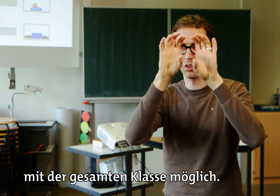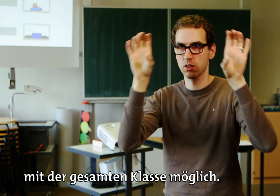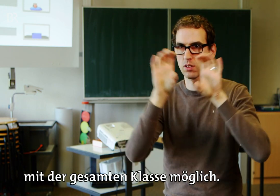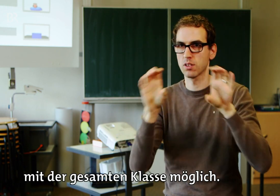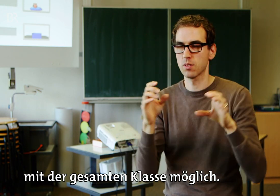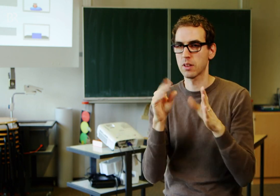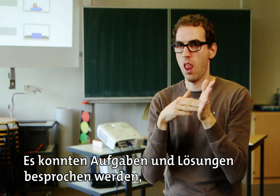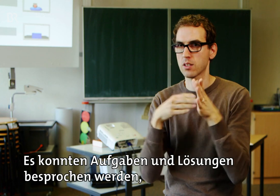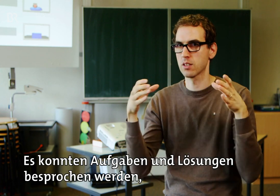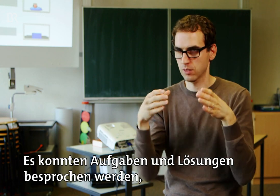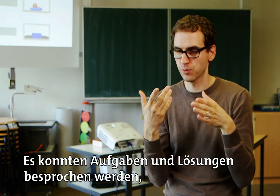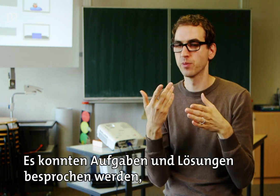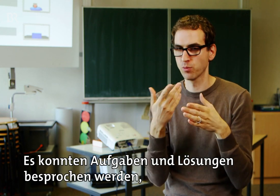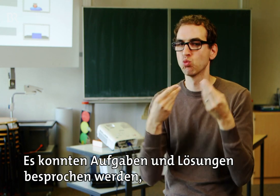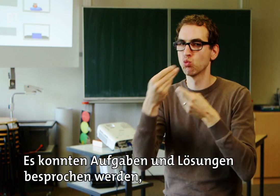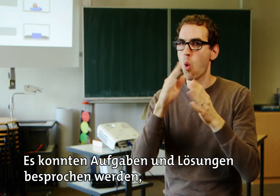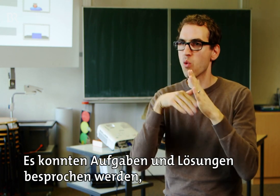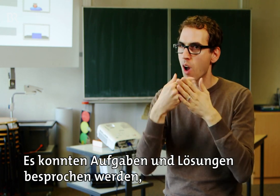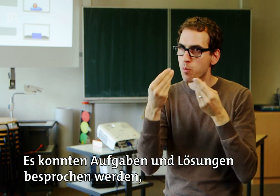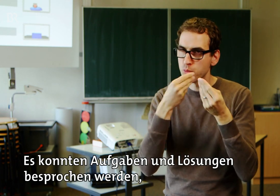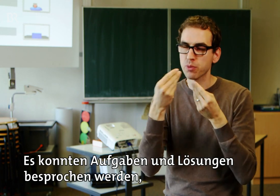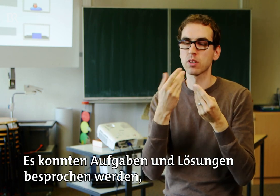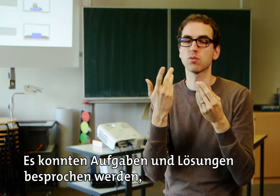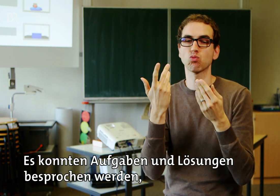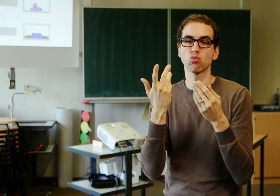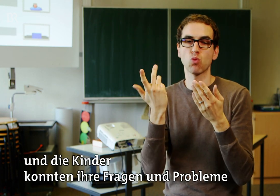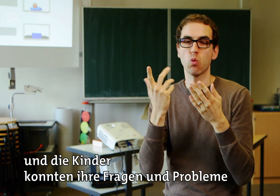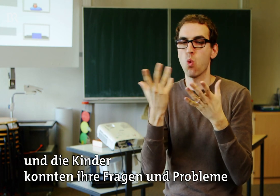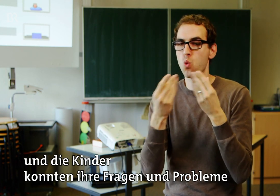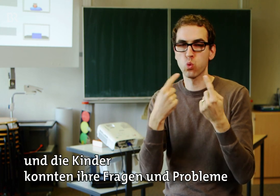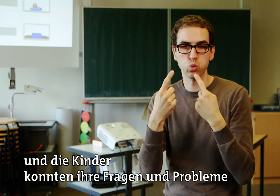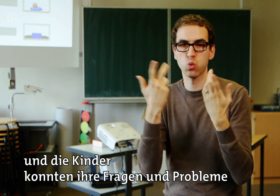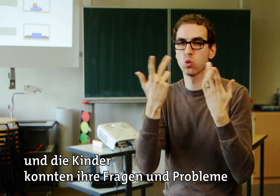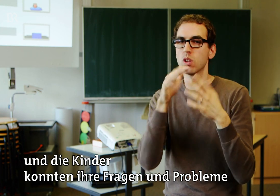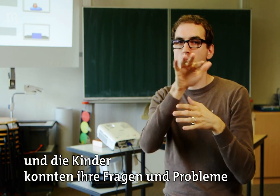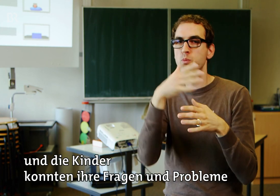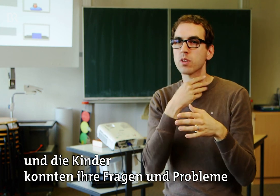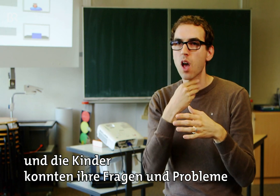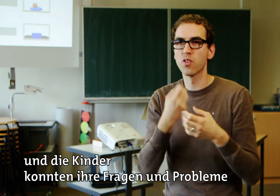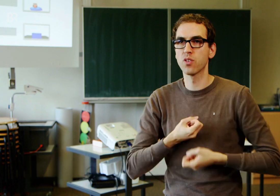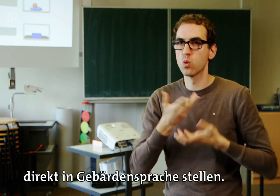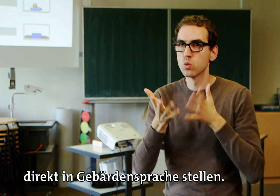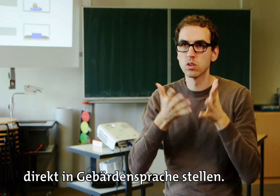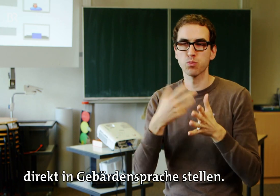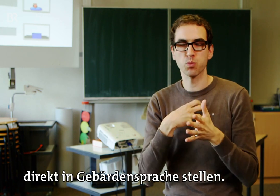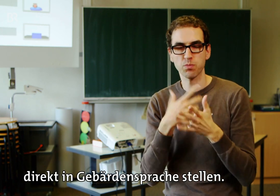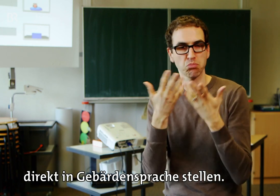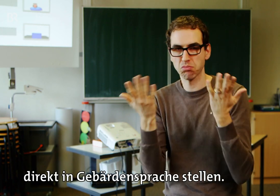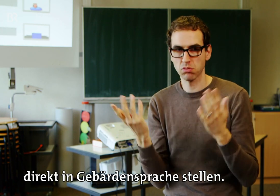gesamten Klasse möglich. Es konnten Aufgaben und Lösungen besprochen werden und die Kinder konnten ihre Fragen und Probleme direkt in Gebärdensprache stellen.